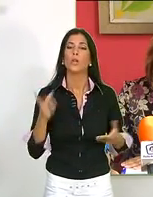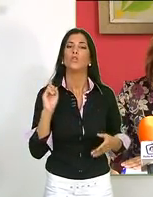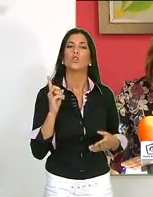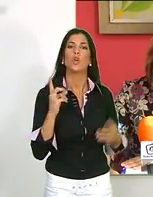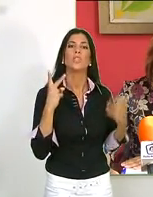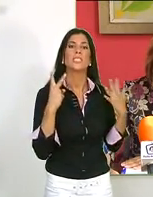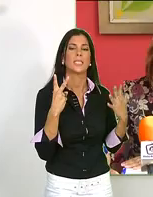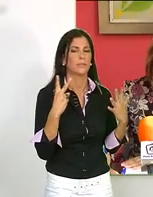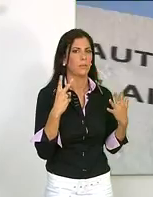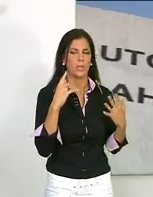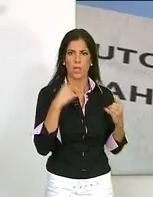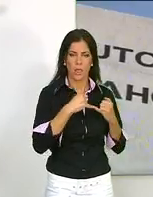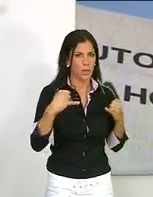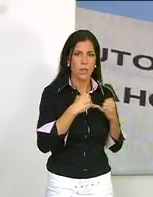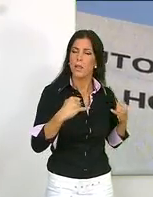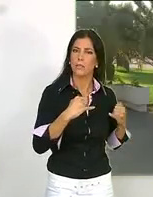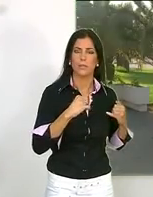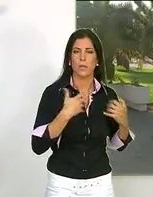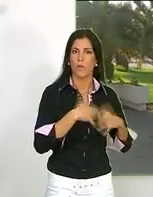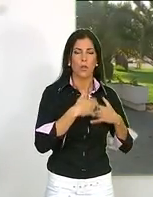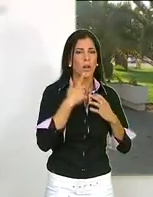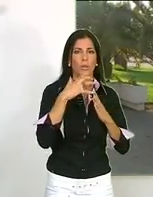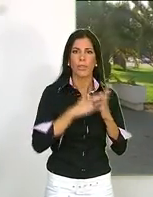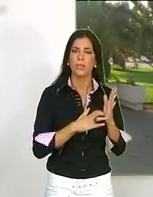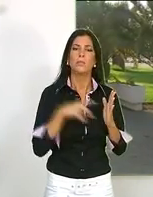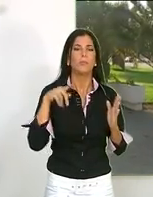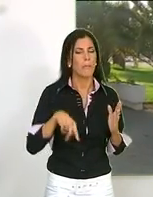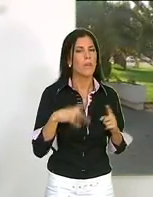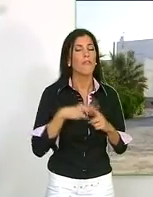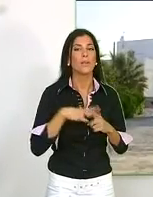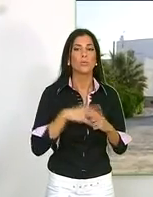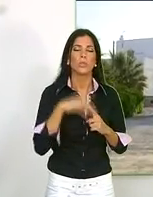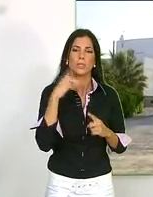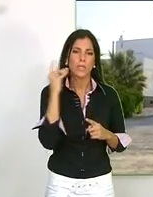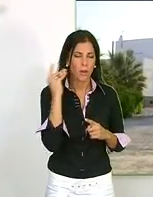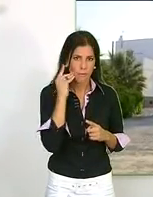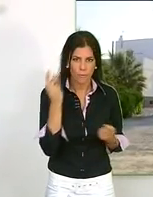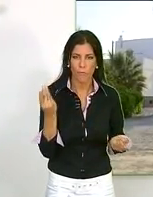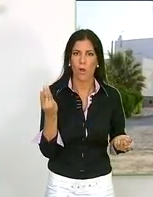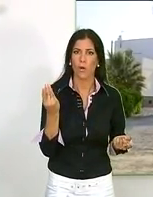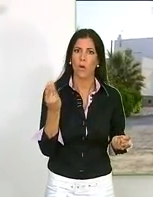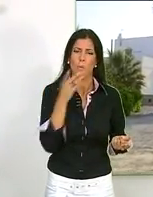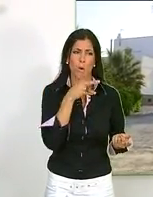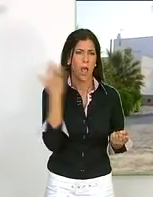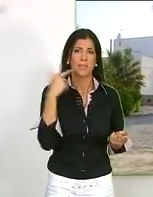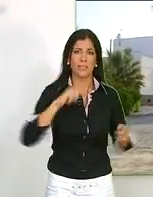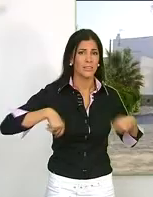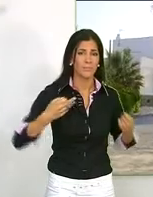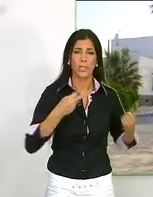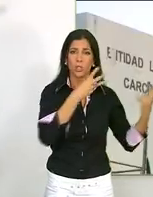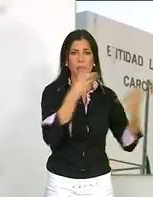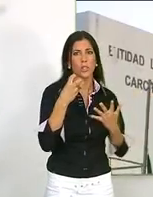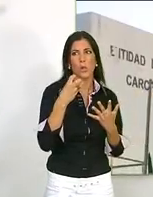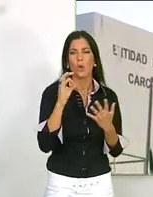empresa de 9.000 euros. Ahora son solo 7 las líneas en funcionamiento, reduciendo así la factura de